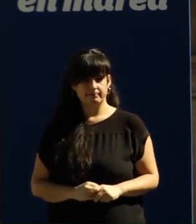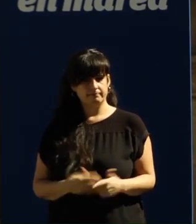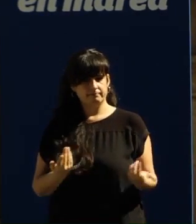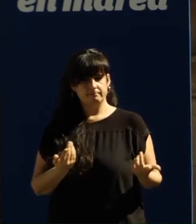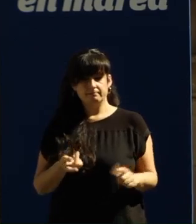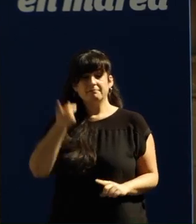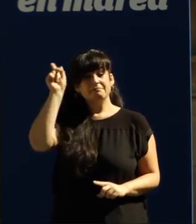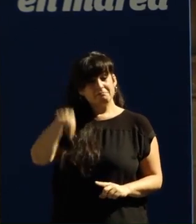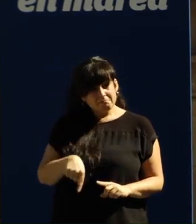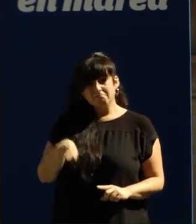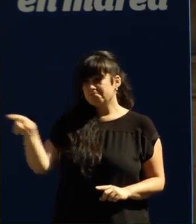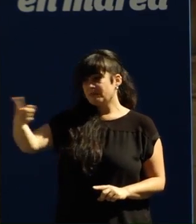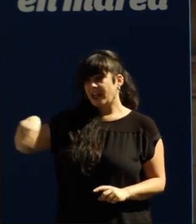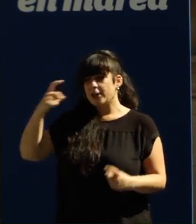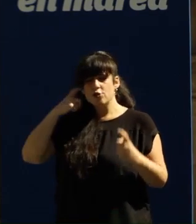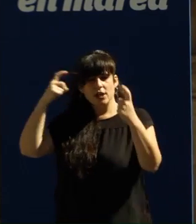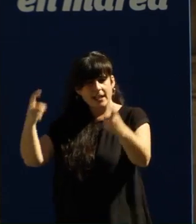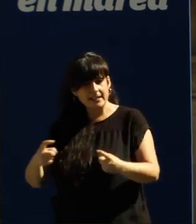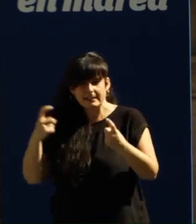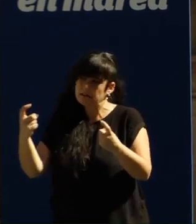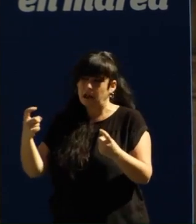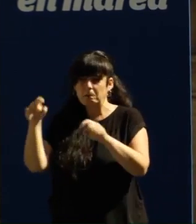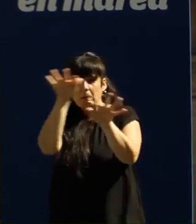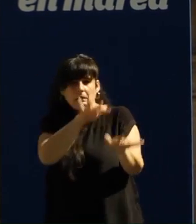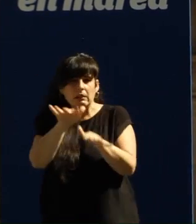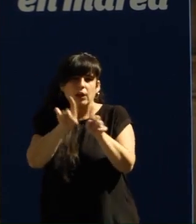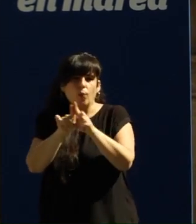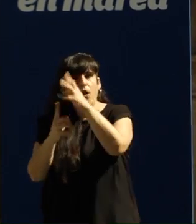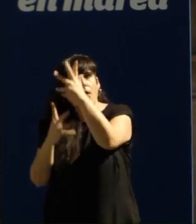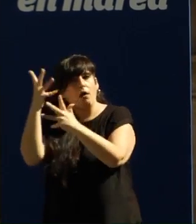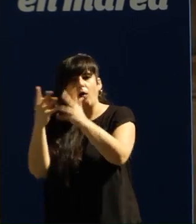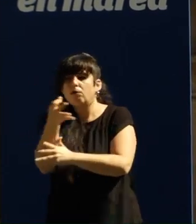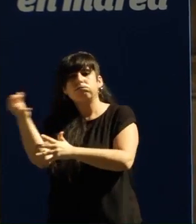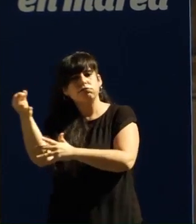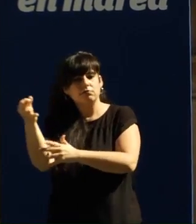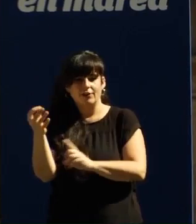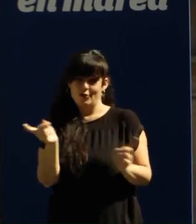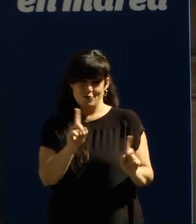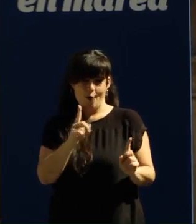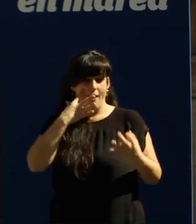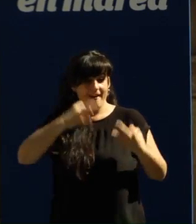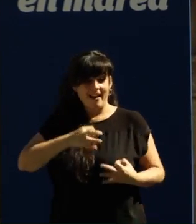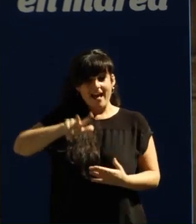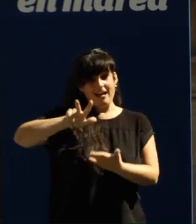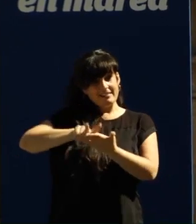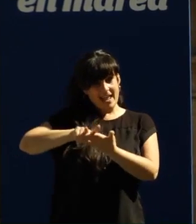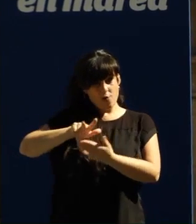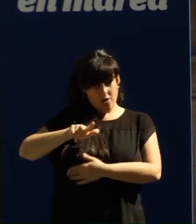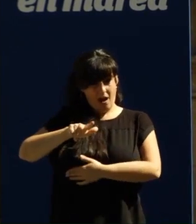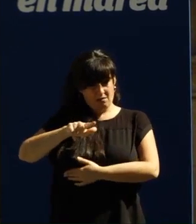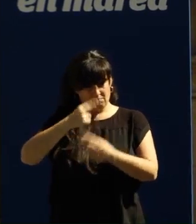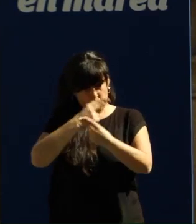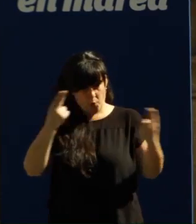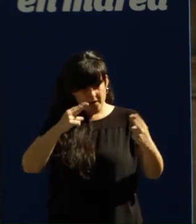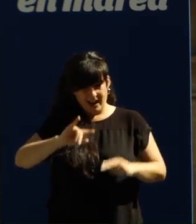tamén tratan de vender que a eles descadran as contas sí, descadran as contas a costa de triplicar a débeda pública a costa da precariedade da vida